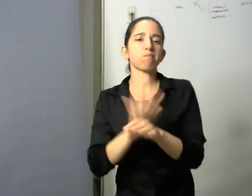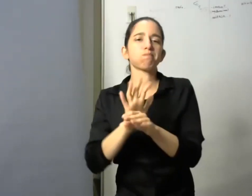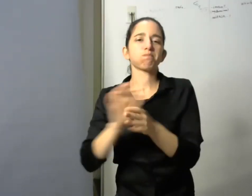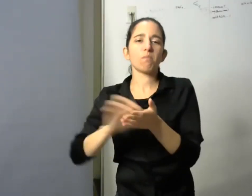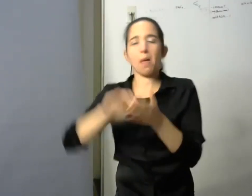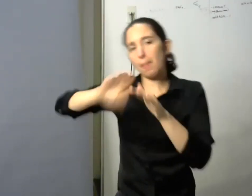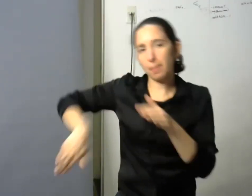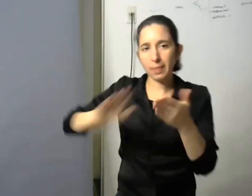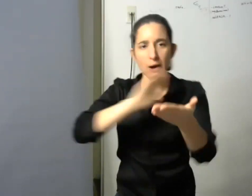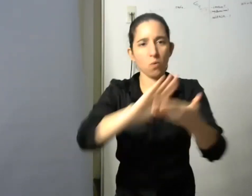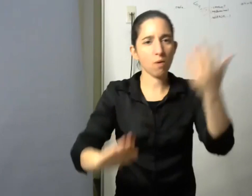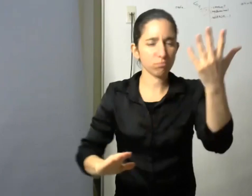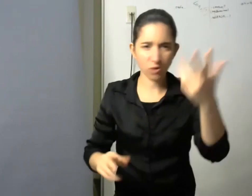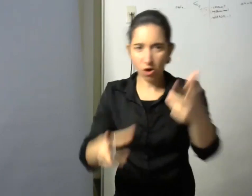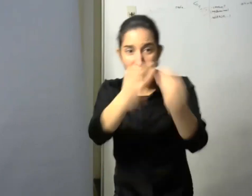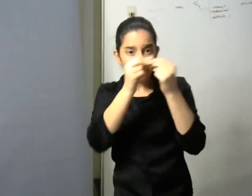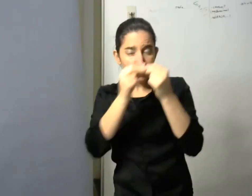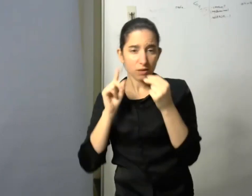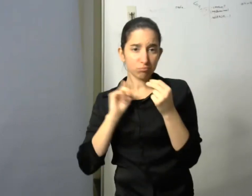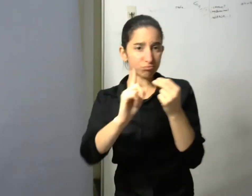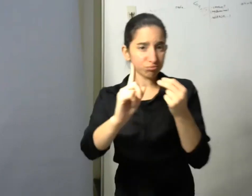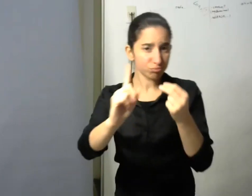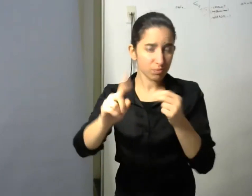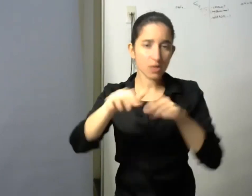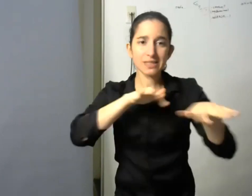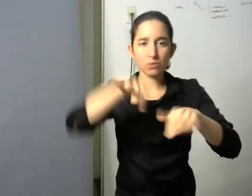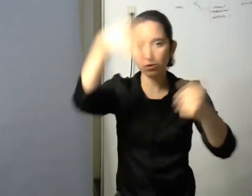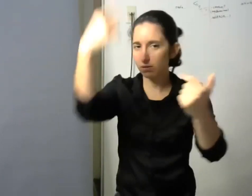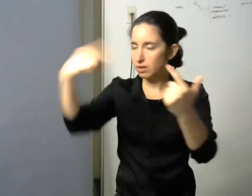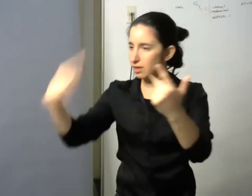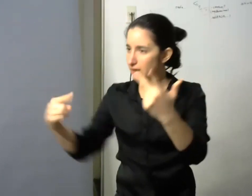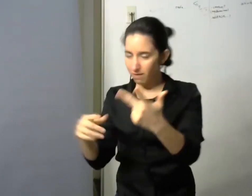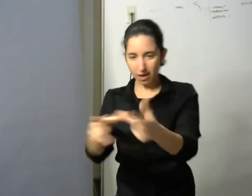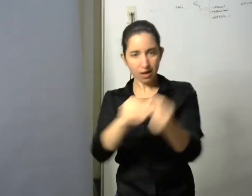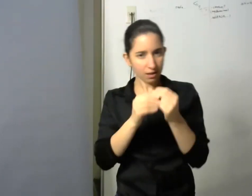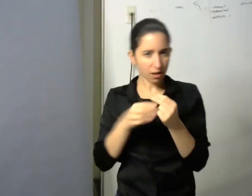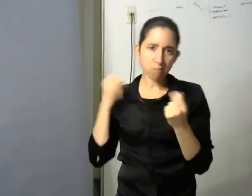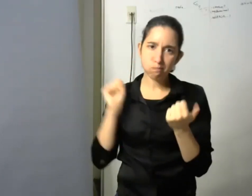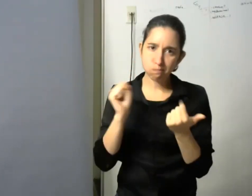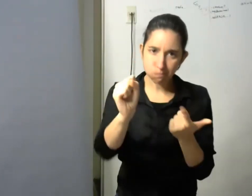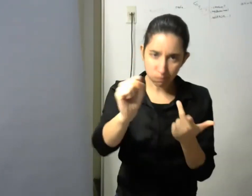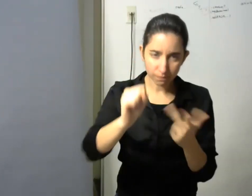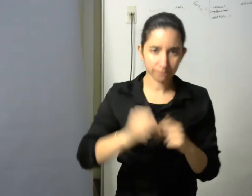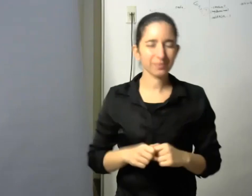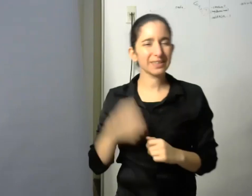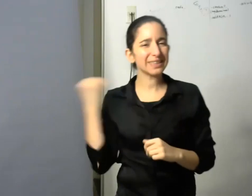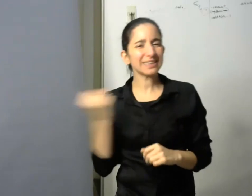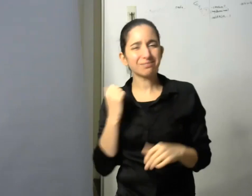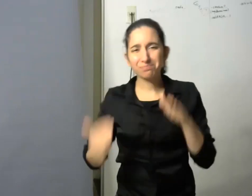y los podemos utilizar en distintos momentos es bueno en este sentido resaltar la heterogeneidad del colectivo de personas